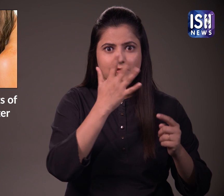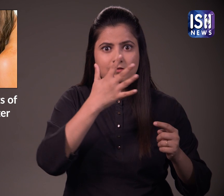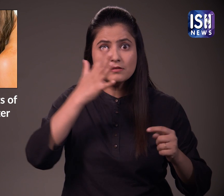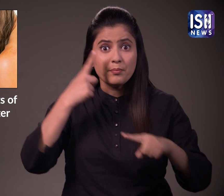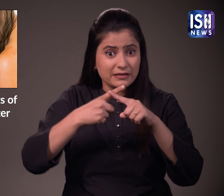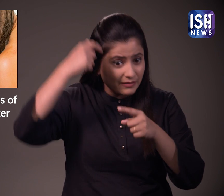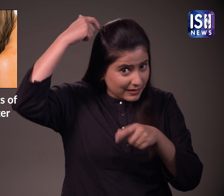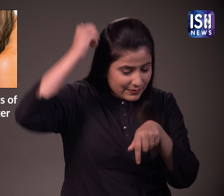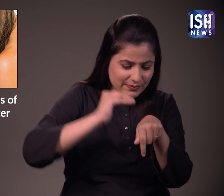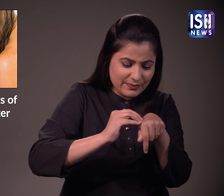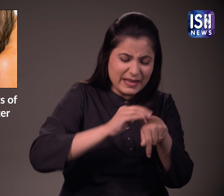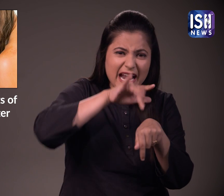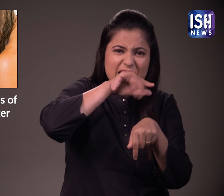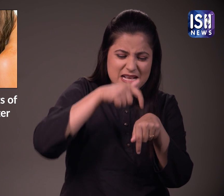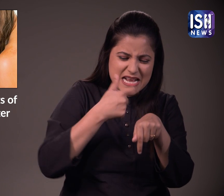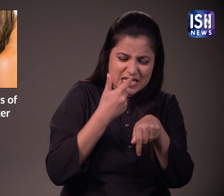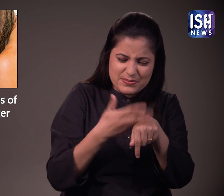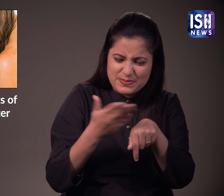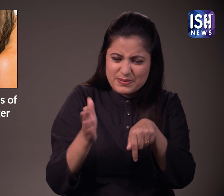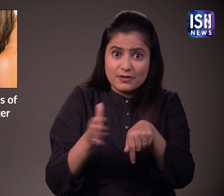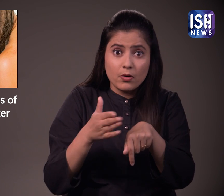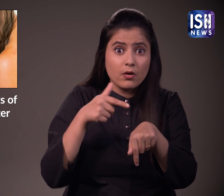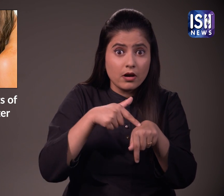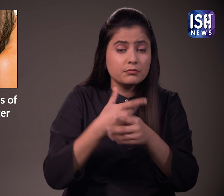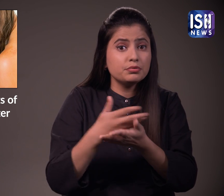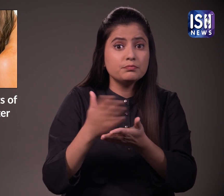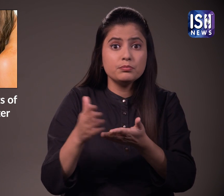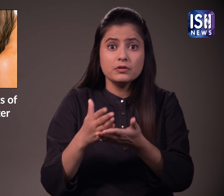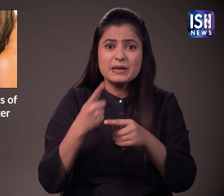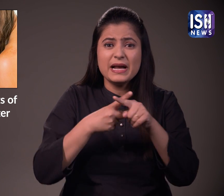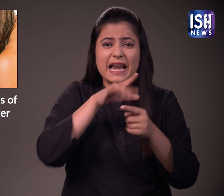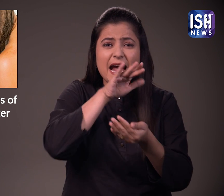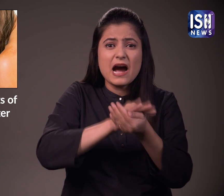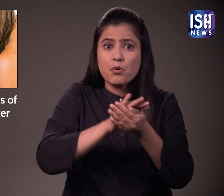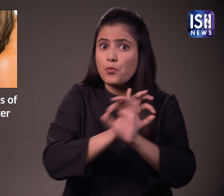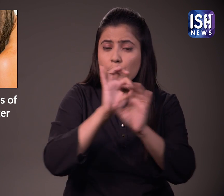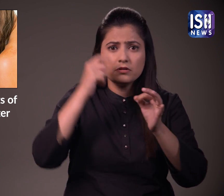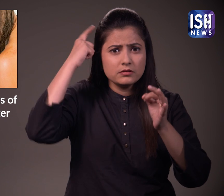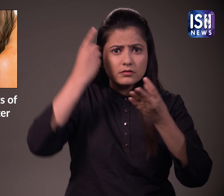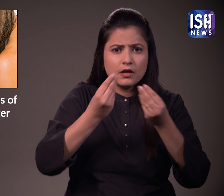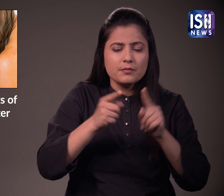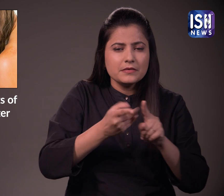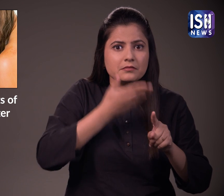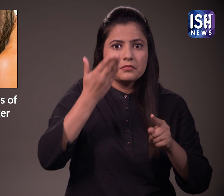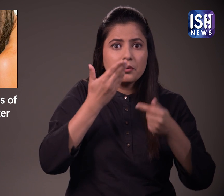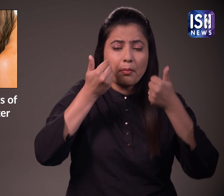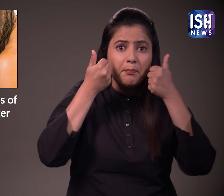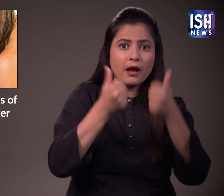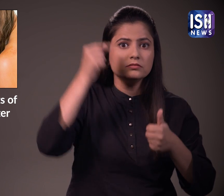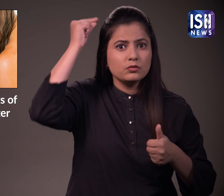यह स्कैल्प की और शुद्धियों को भी शुत करता है और स्कैल्प की जलन और सुखापन को